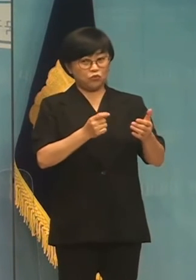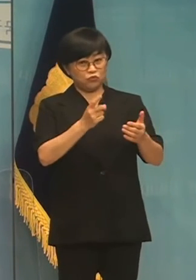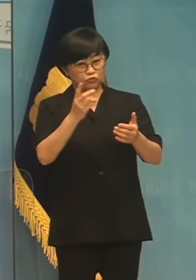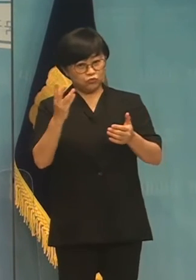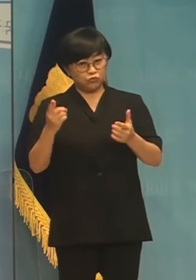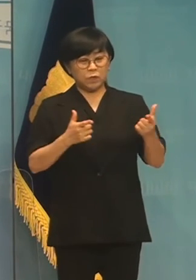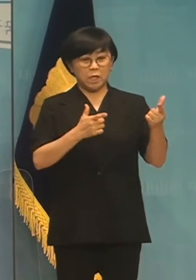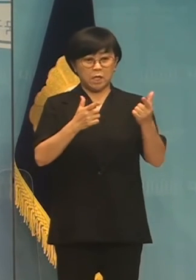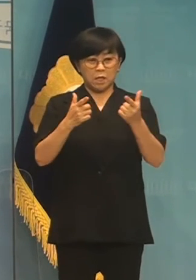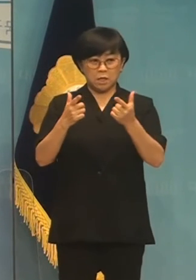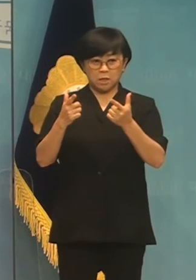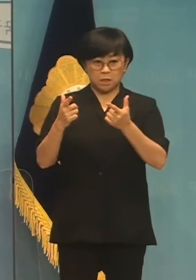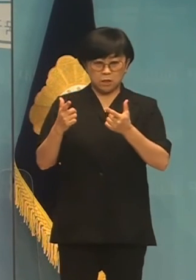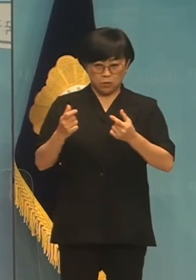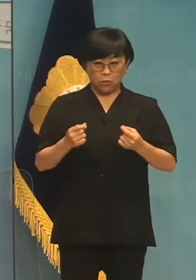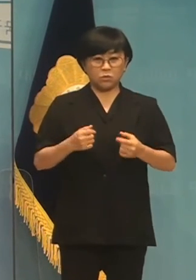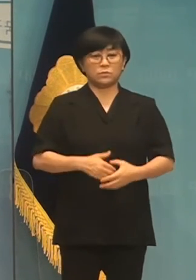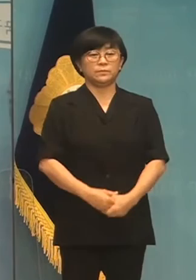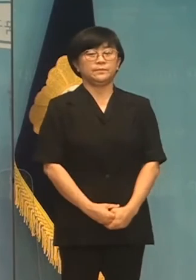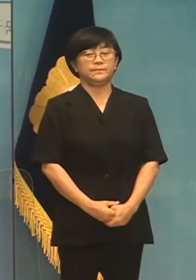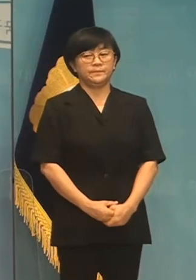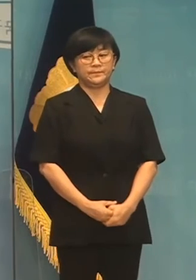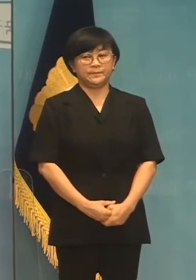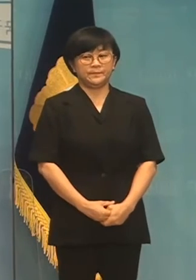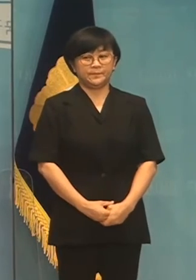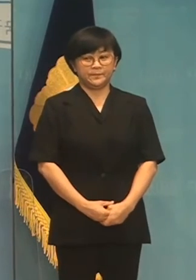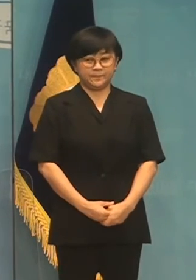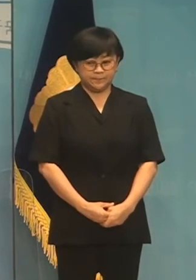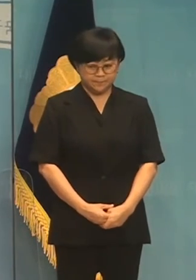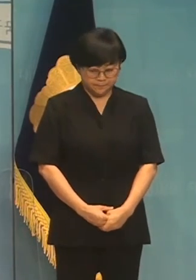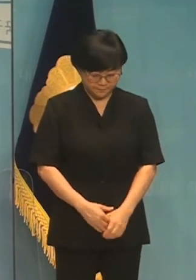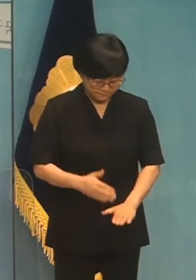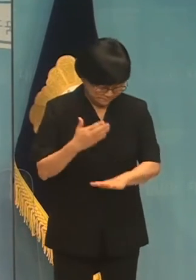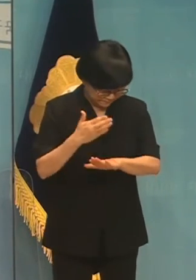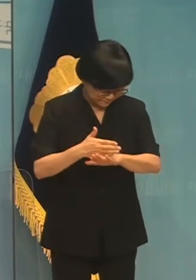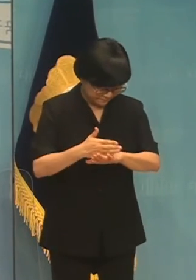정경희 정찬미 위원주의 동 연압하시는